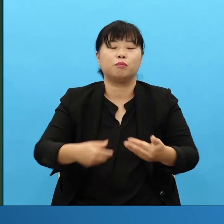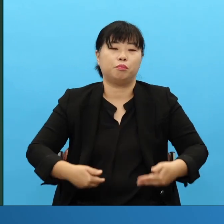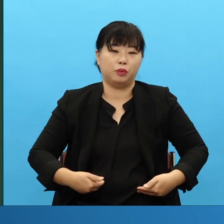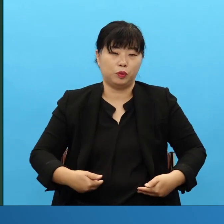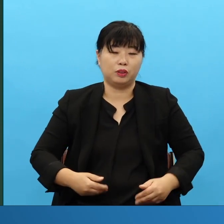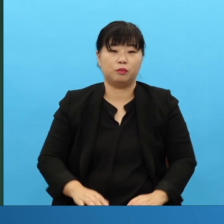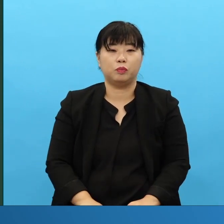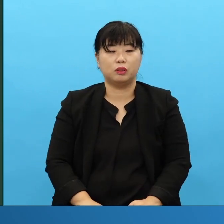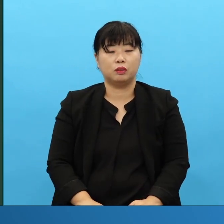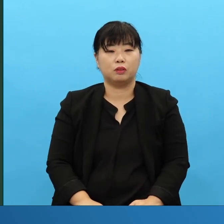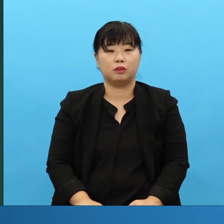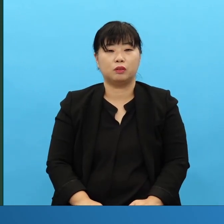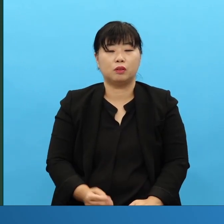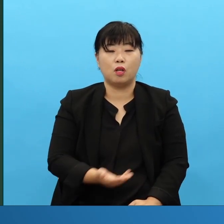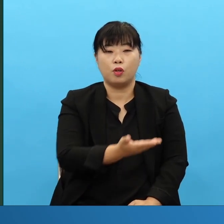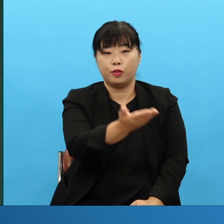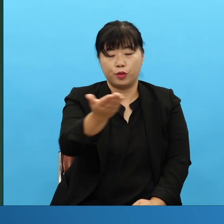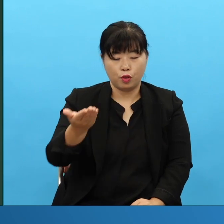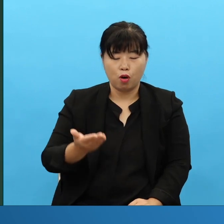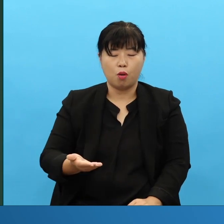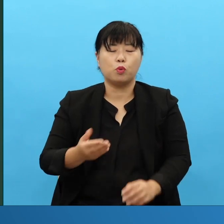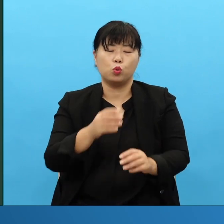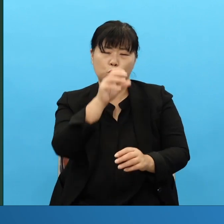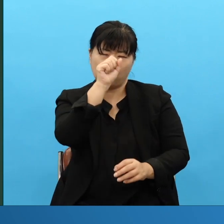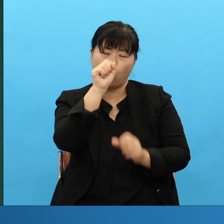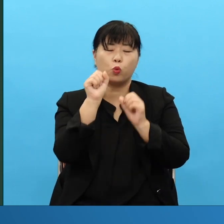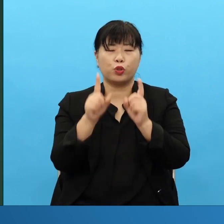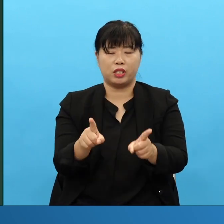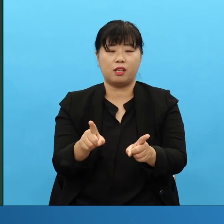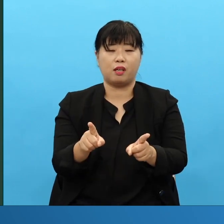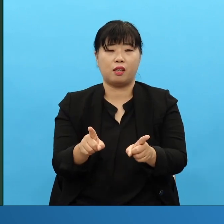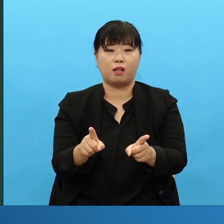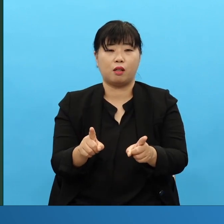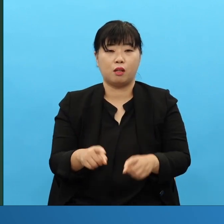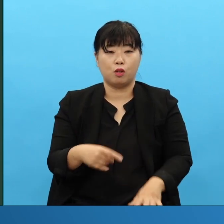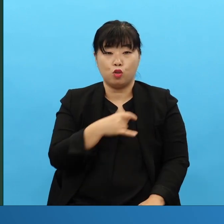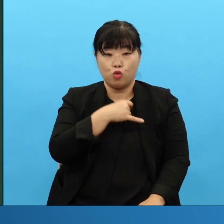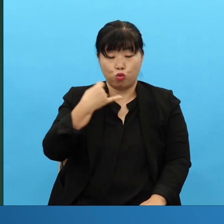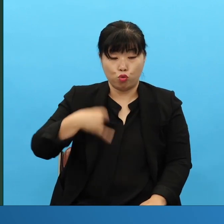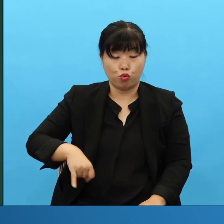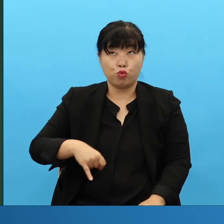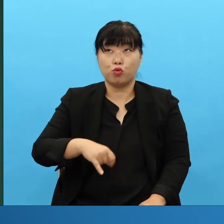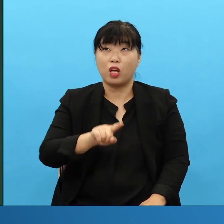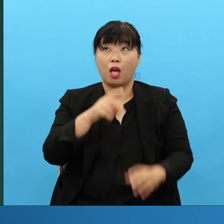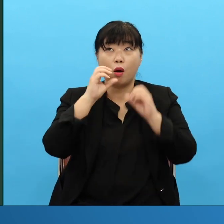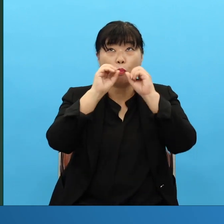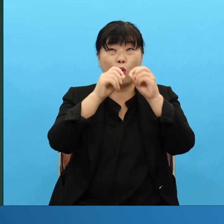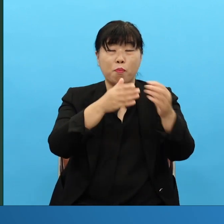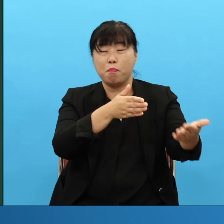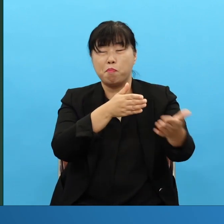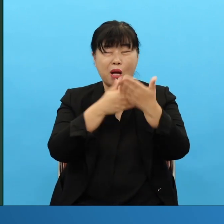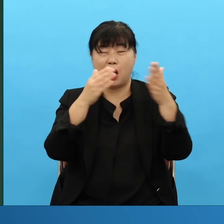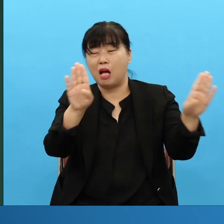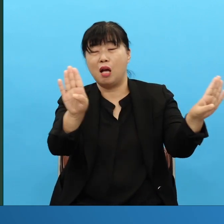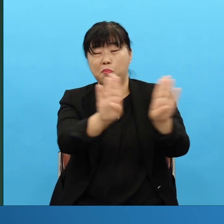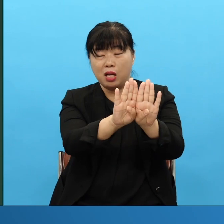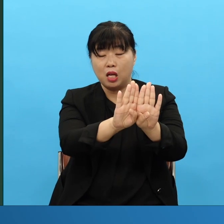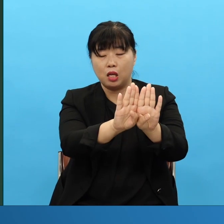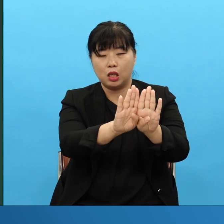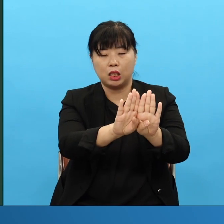은 귀에입니다 중국의 문이 닫자 귀에입니다 열리면 다